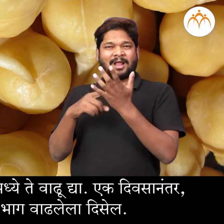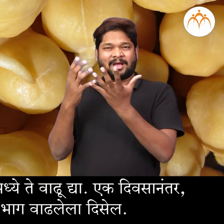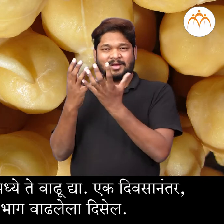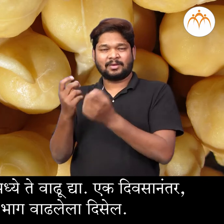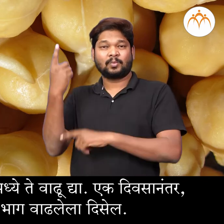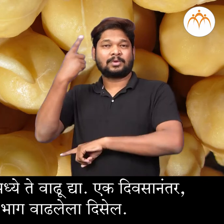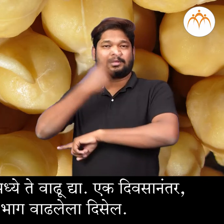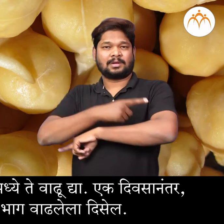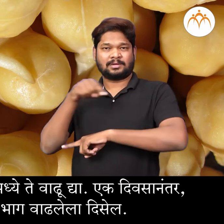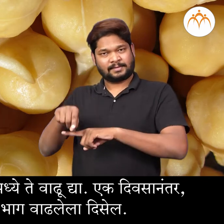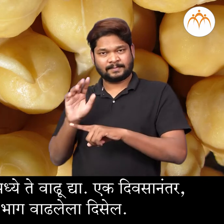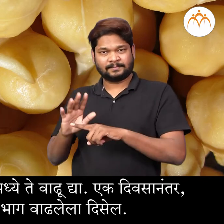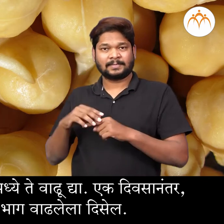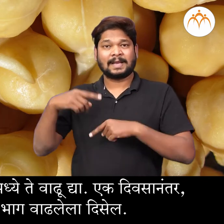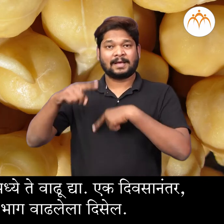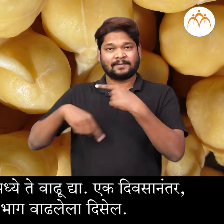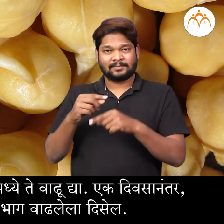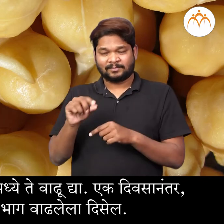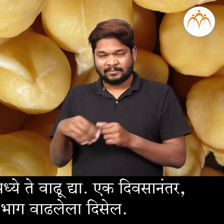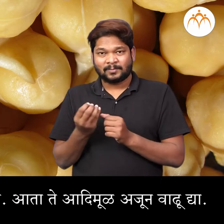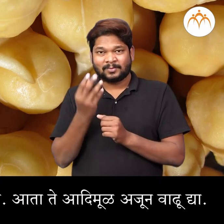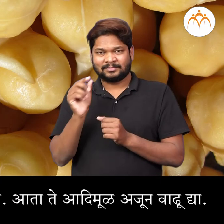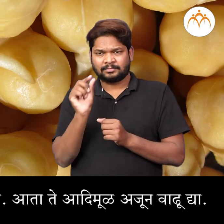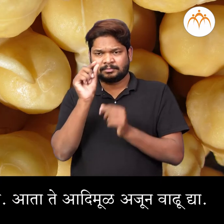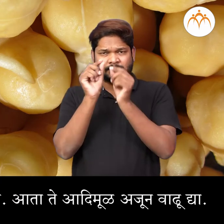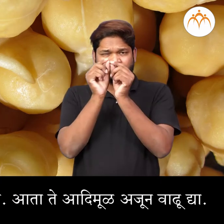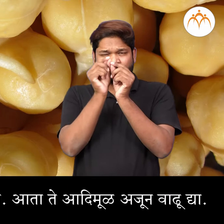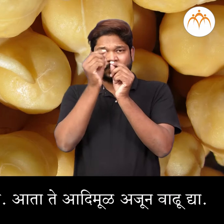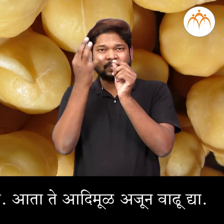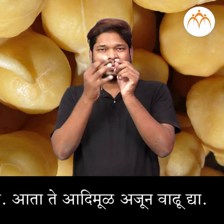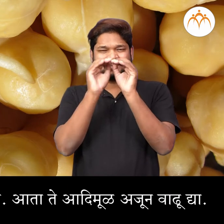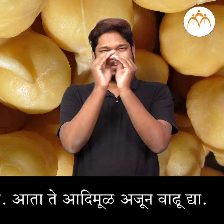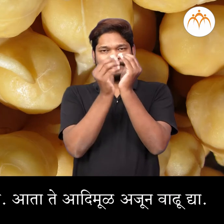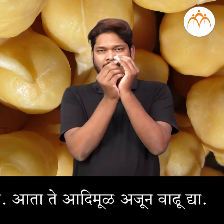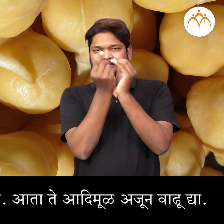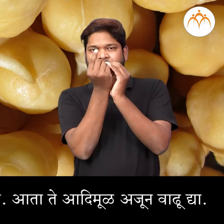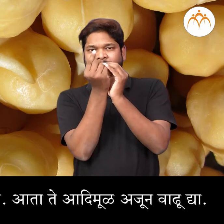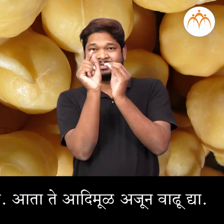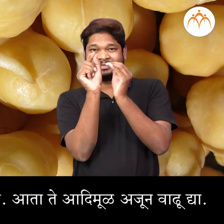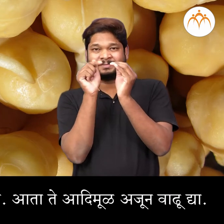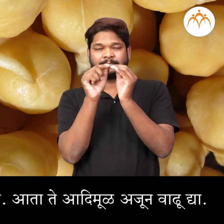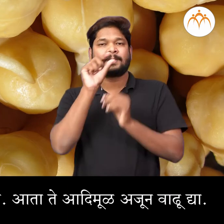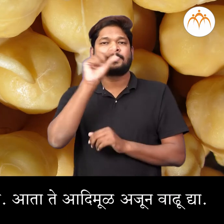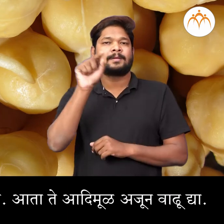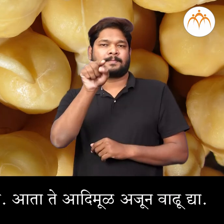बी मदून छोट्टा सा भाग वाडलेला दिशेल। त्याला आदी मूल आसे मन्टात। आता ते आदी मूल आजून वाडू